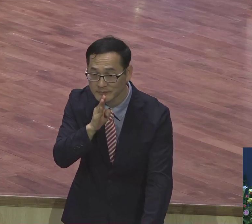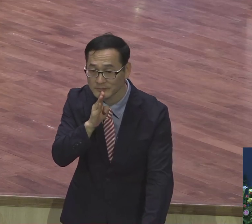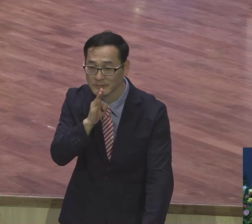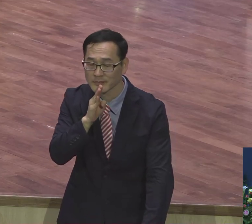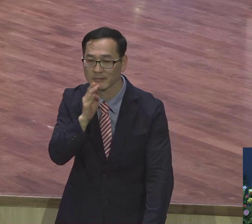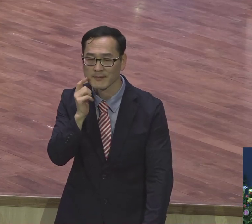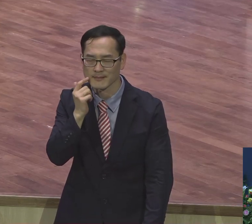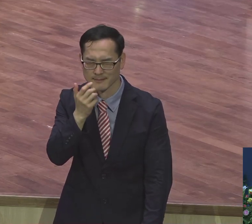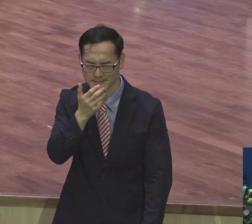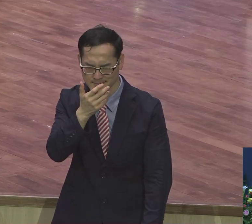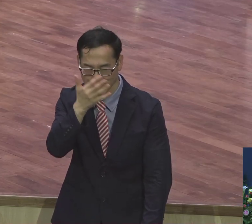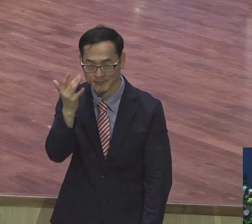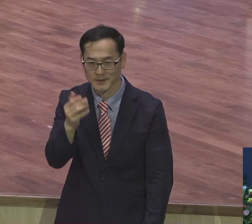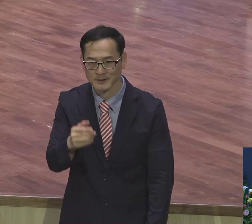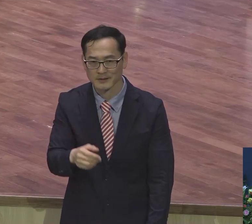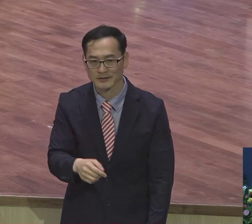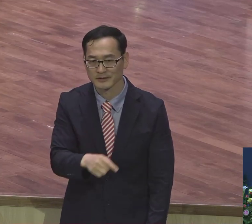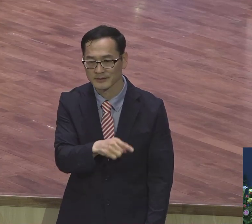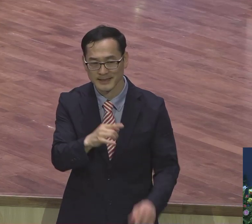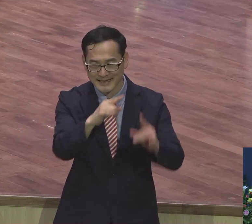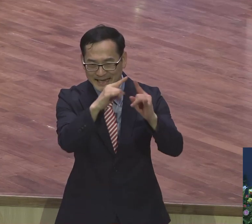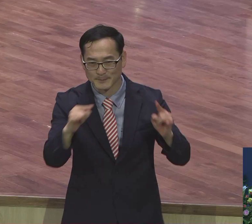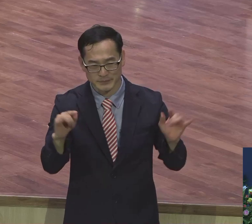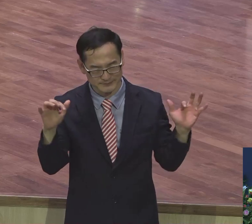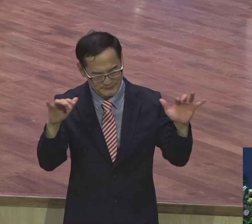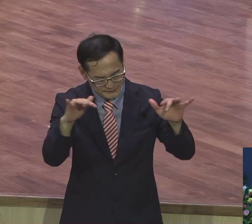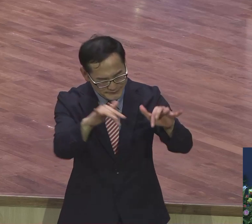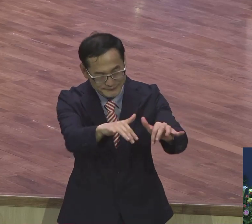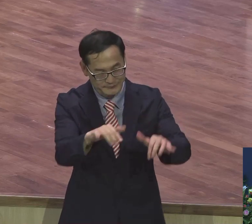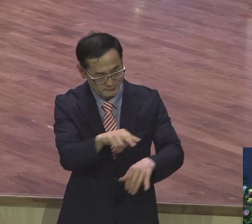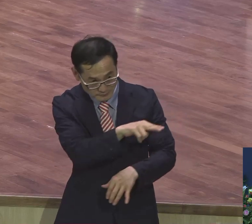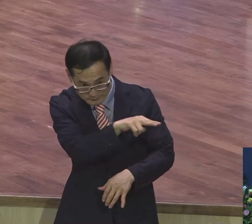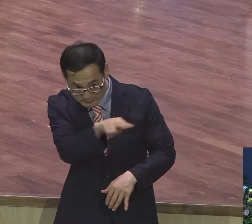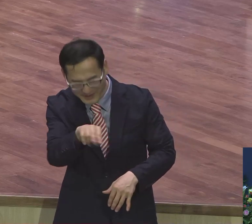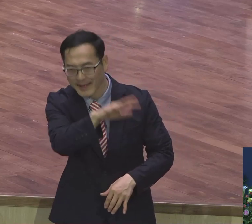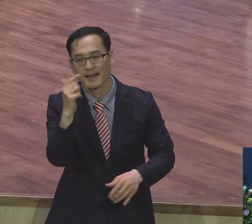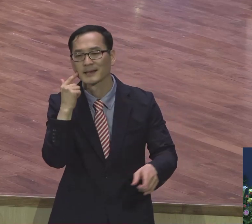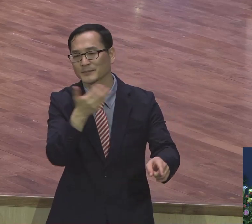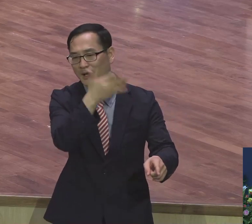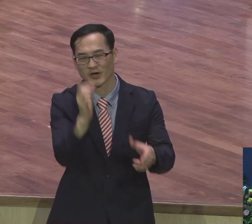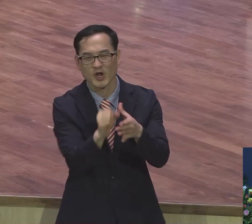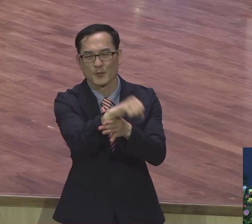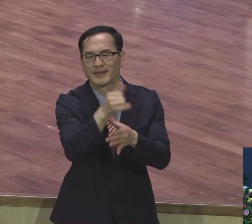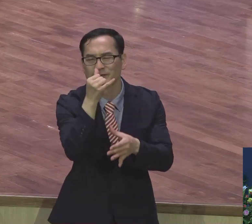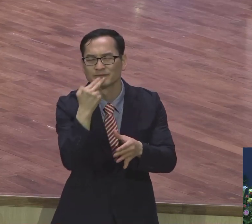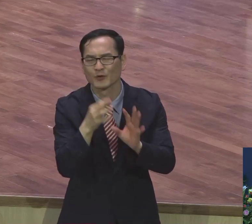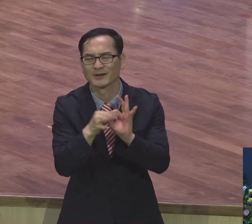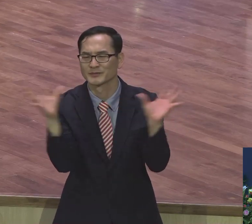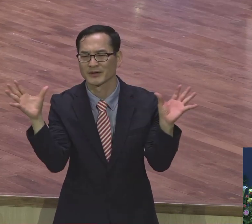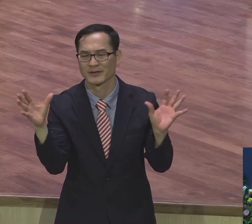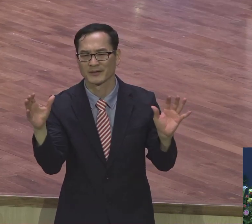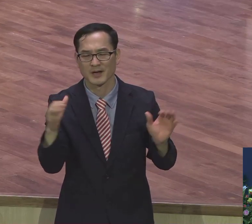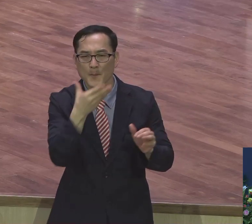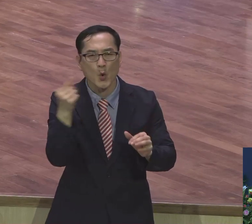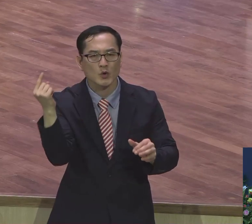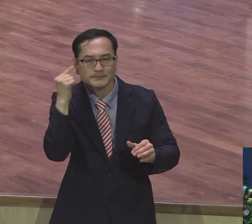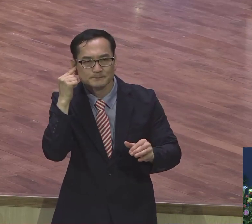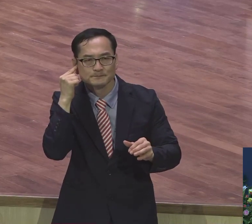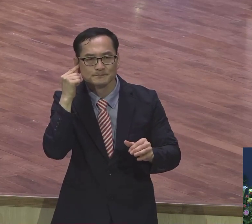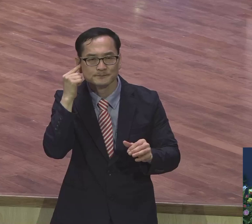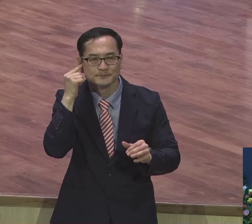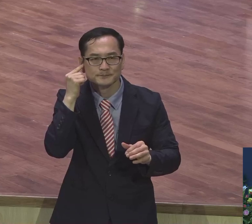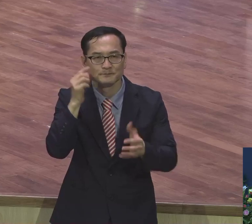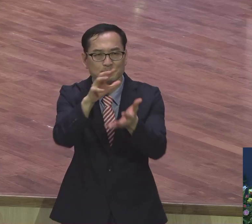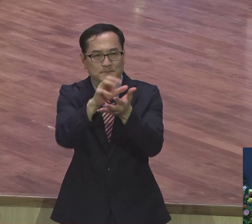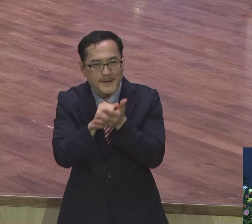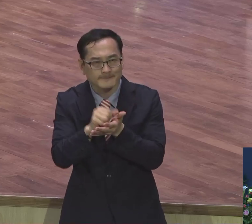아름답다. 캠프하는 분들 정말 아름다운 발걸음이에요. 열매 있다 없다. 그거 중요한 거 아니에요. 내가 복음을 증거하러 간다.